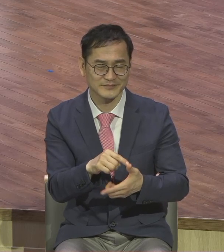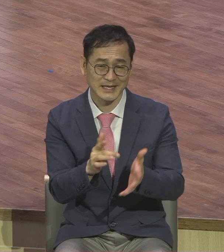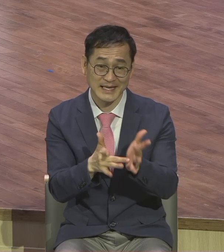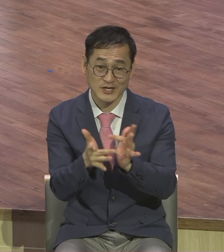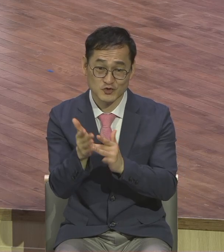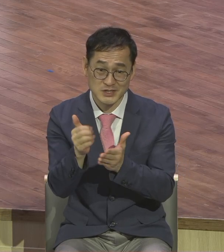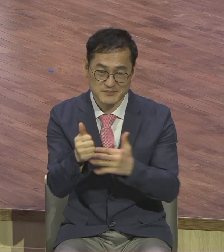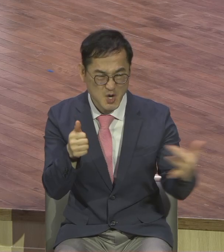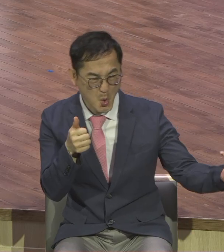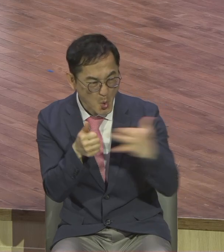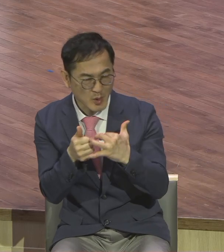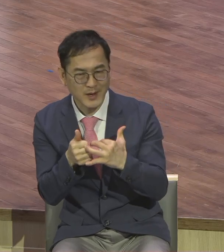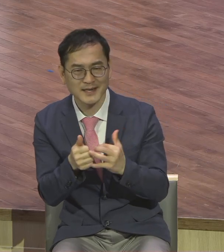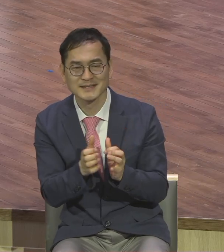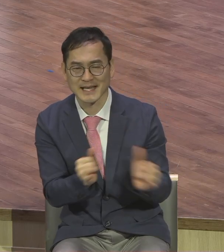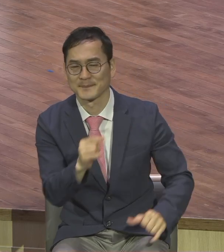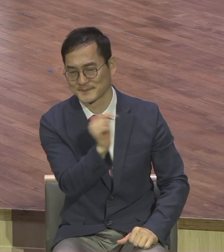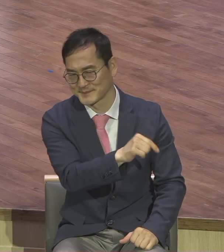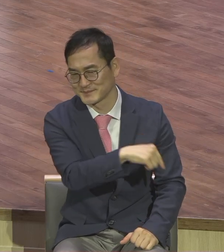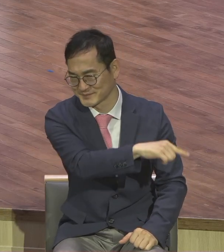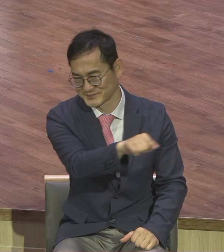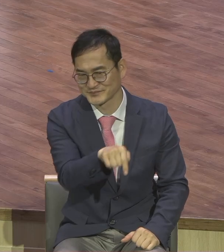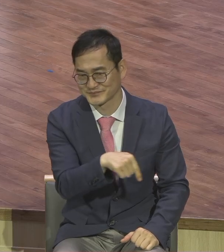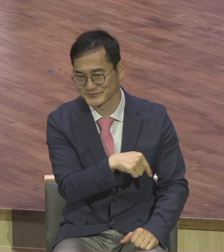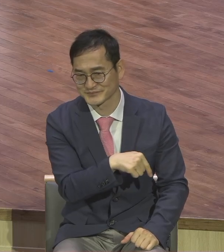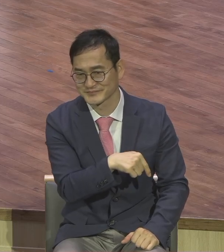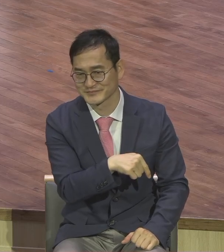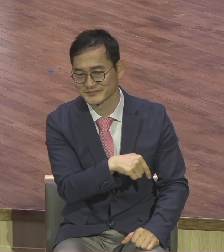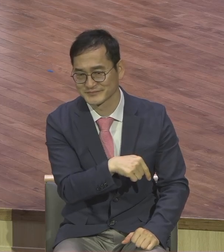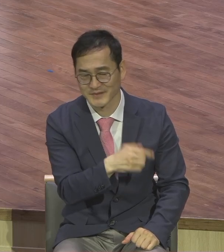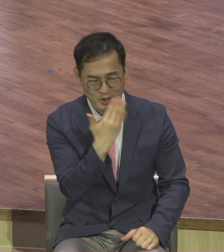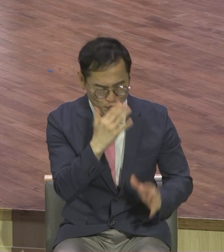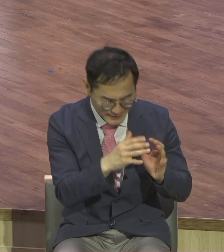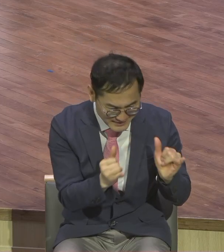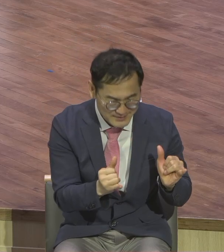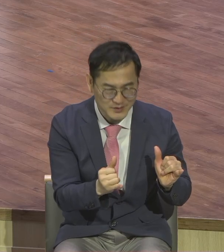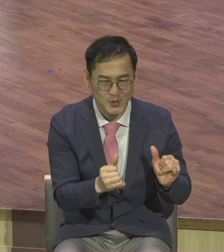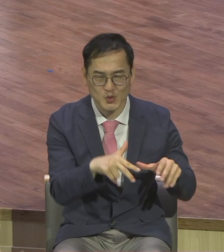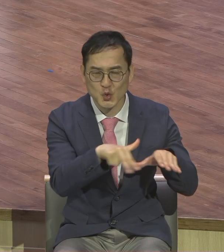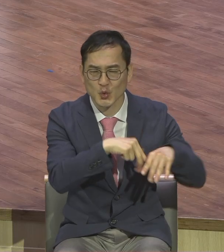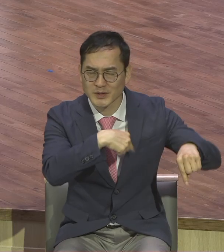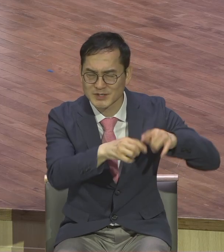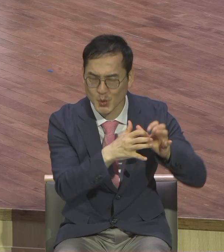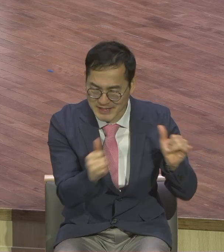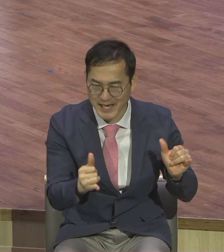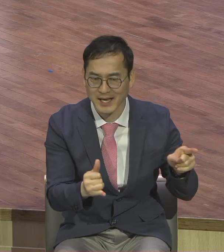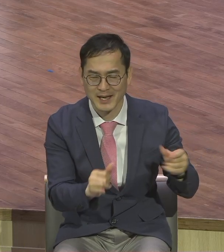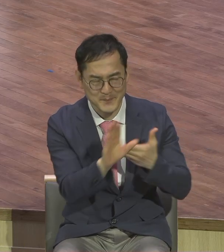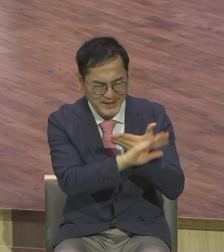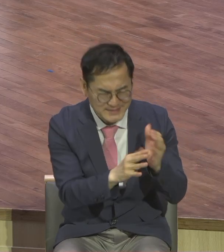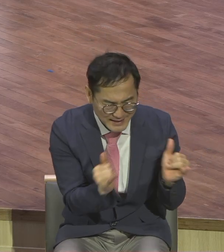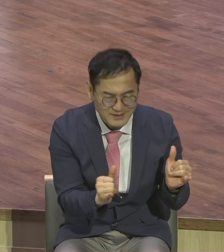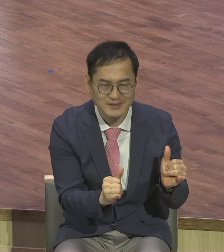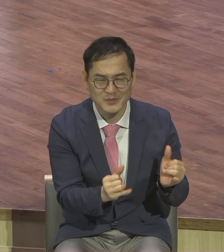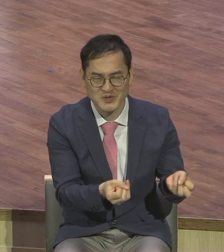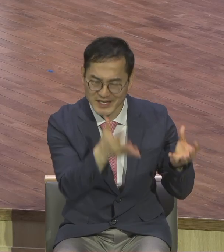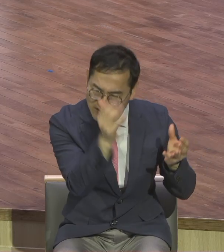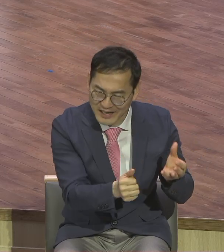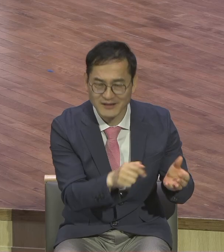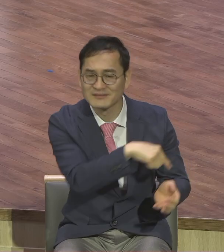공격하고 있는 지금 앞에 있는 유대 지도자들 종교 지도자를 가르치는 맏아들 그리고